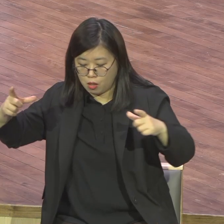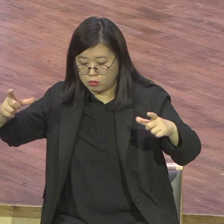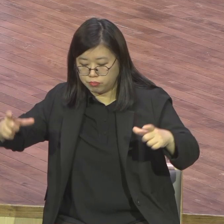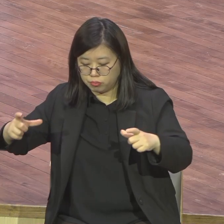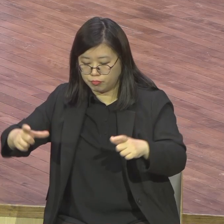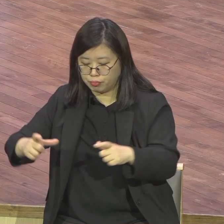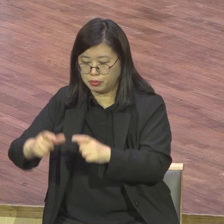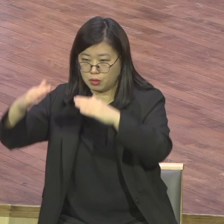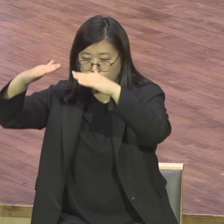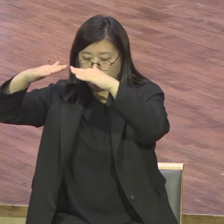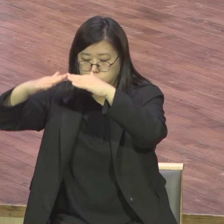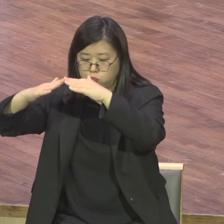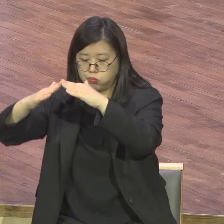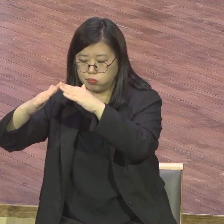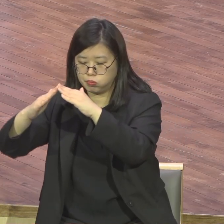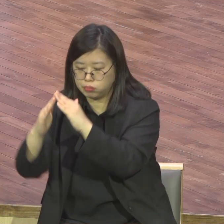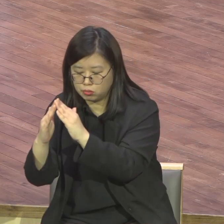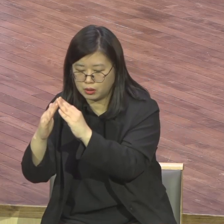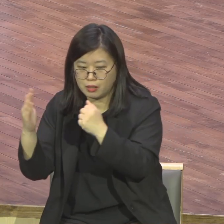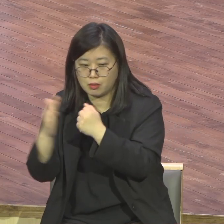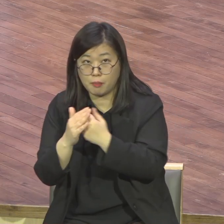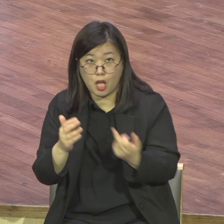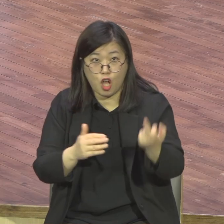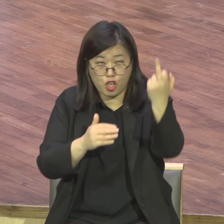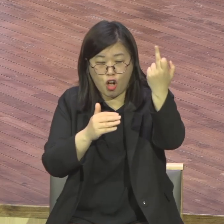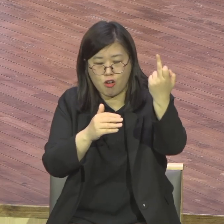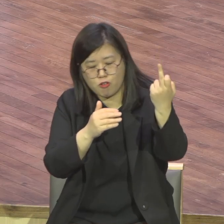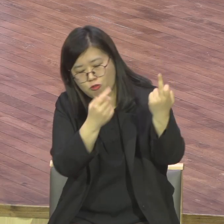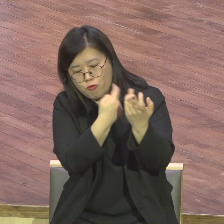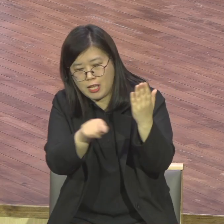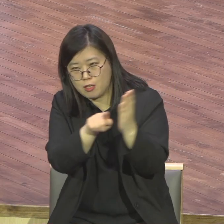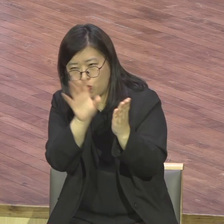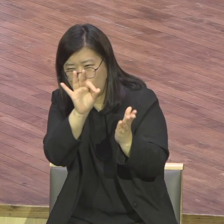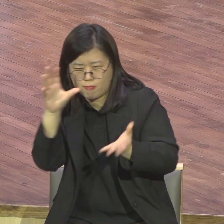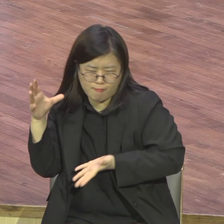밑에 동생들은 알아서 알아서 공부를 하든지 말할 때 우리 어머니 성격이 그래요